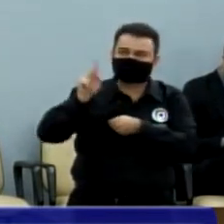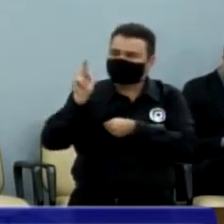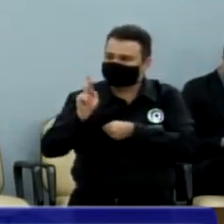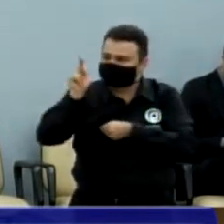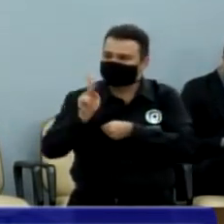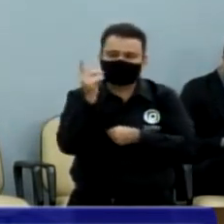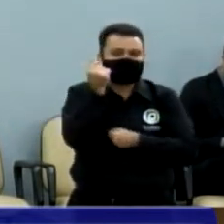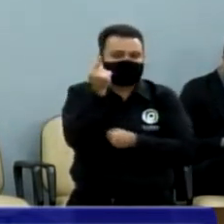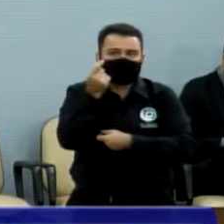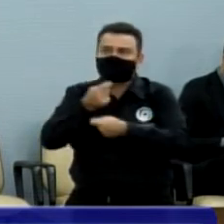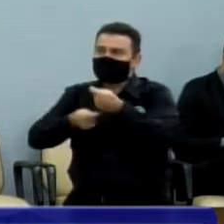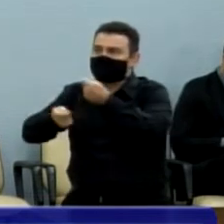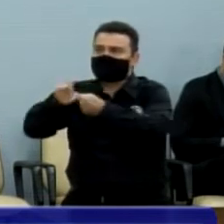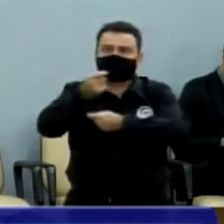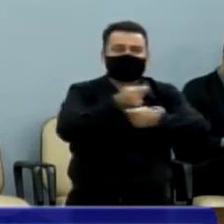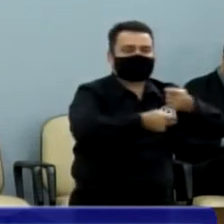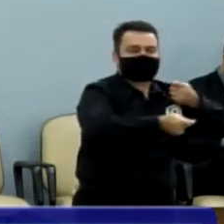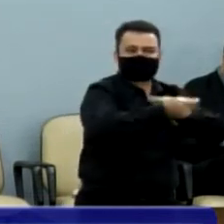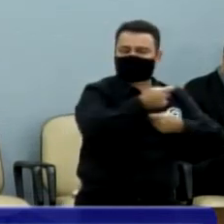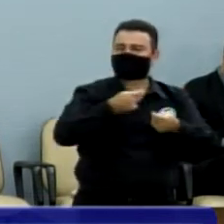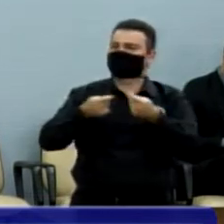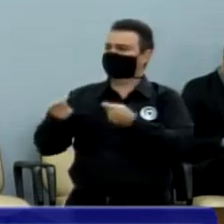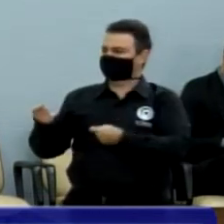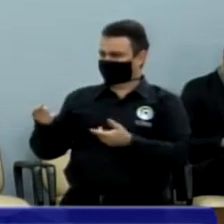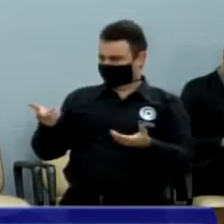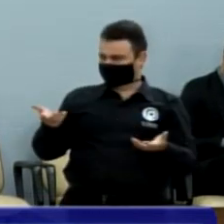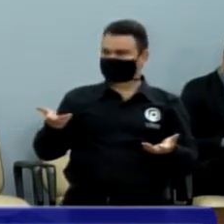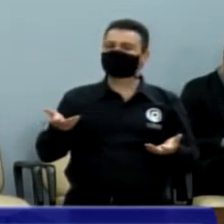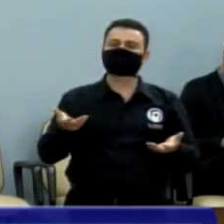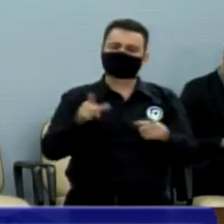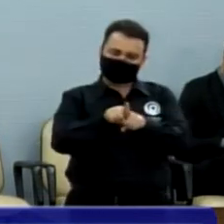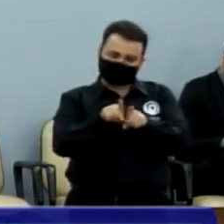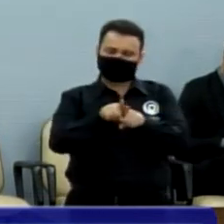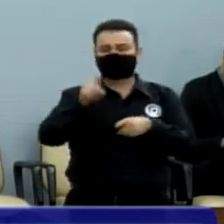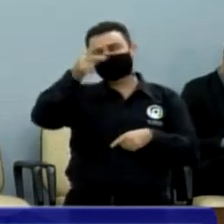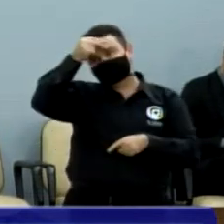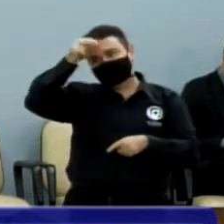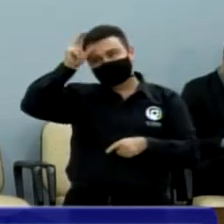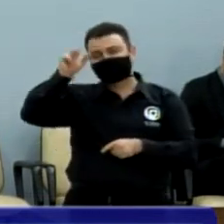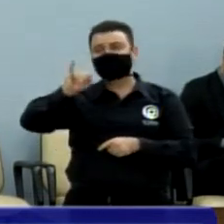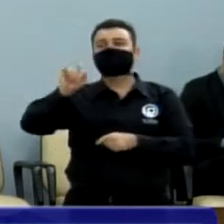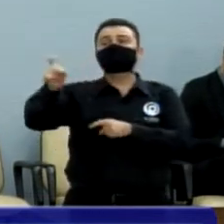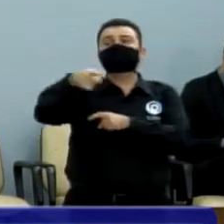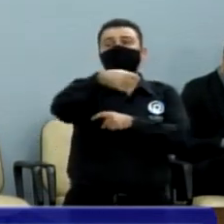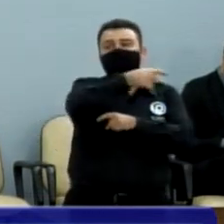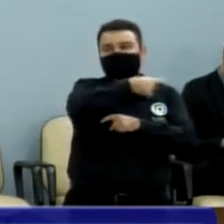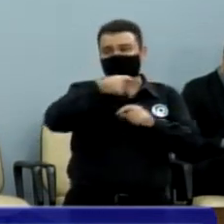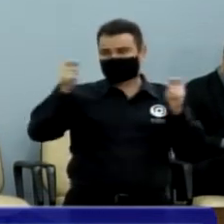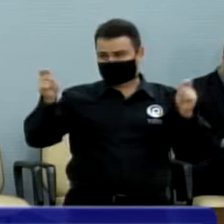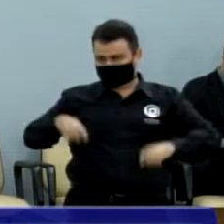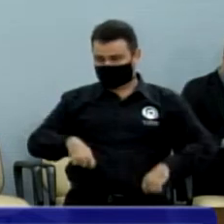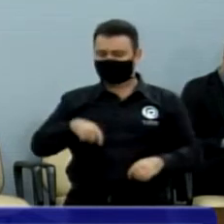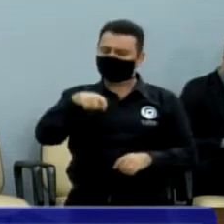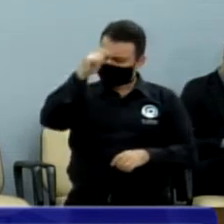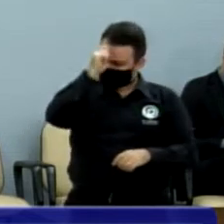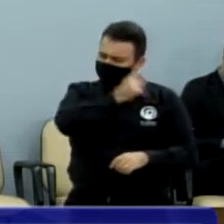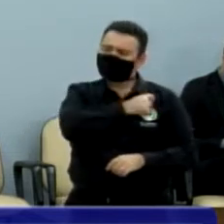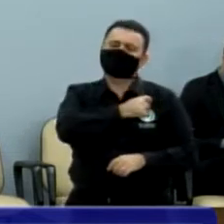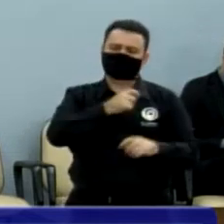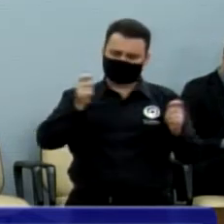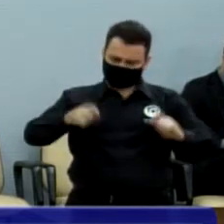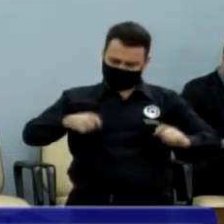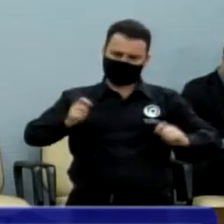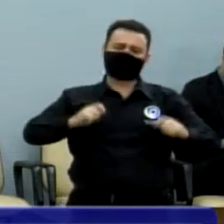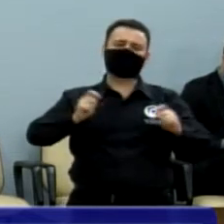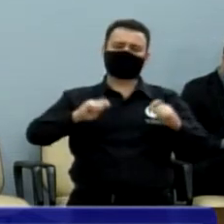gera economia, gera recursos para o município. Então nós temos sim que investir no Carnaval de Rio Preto. Eu conversei com